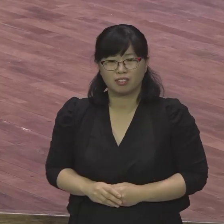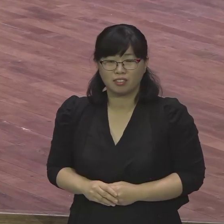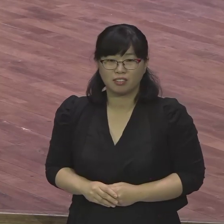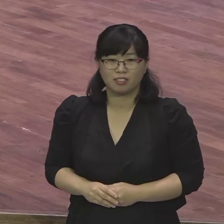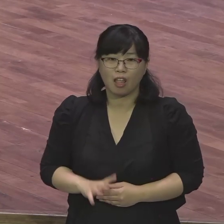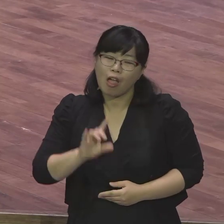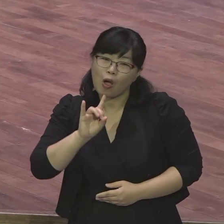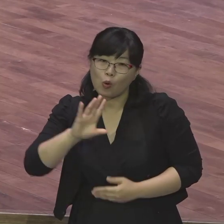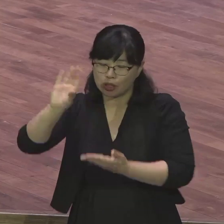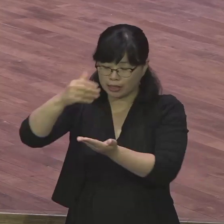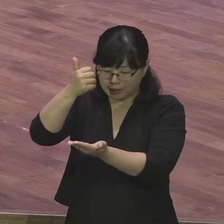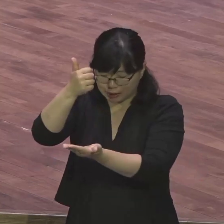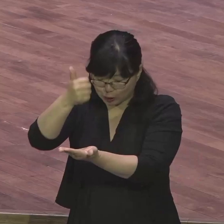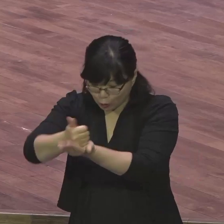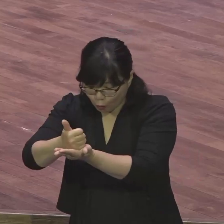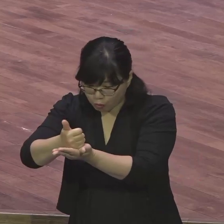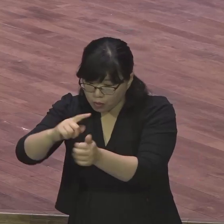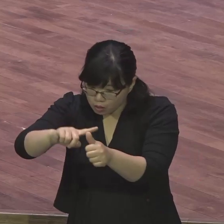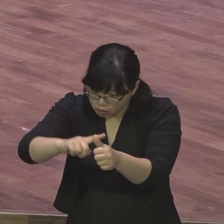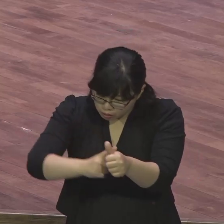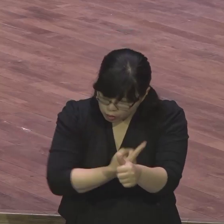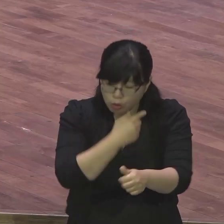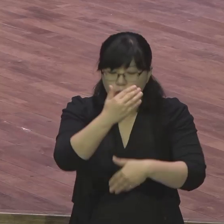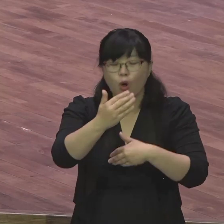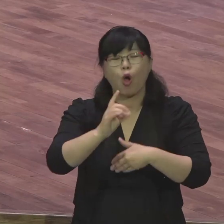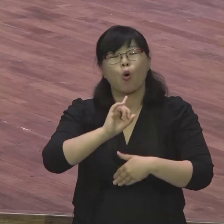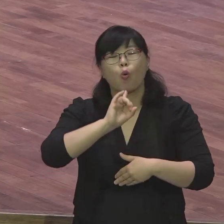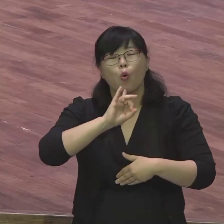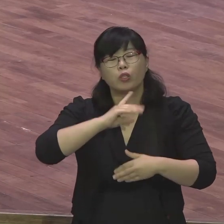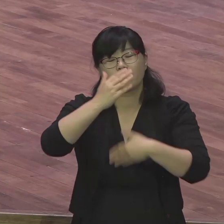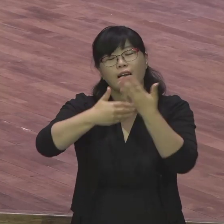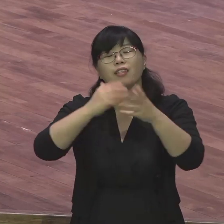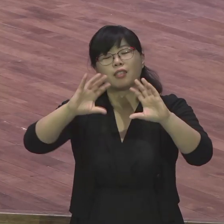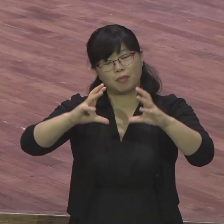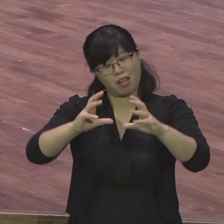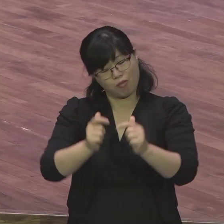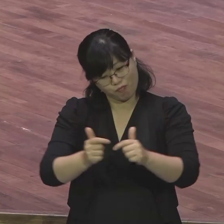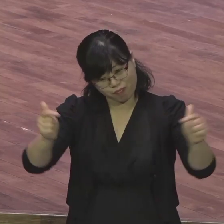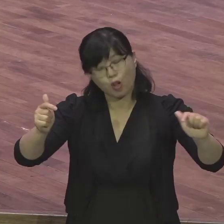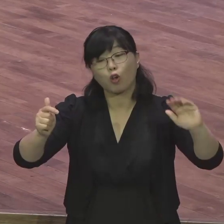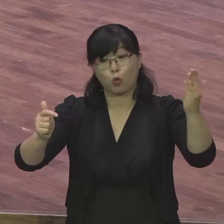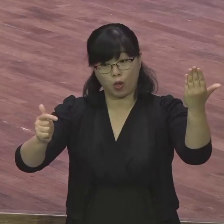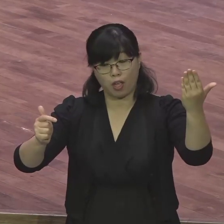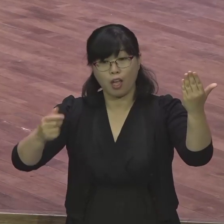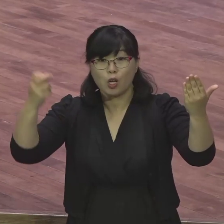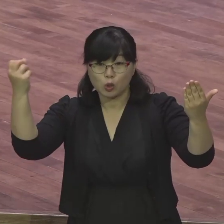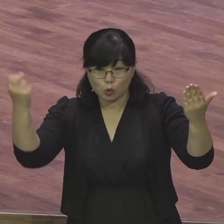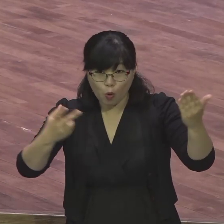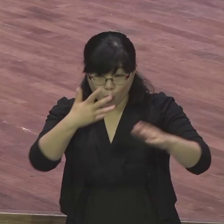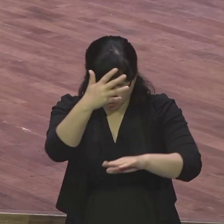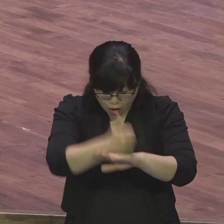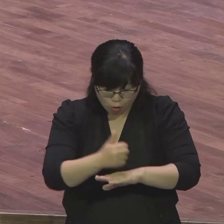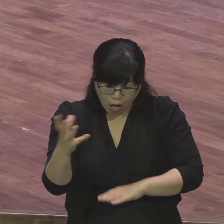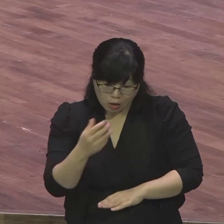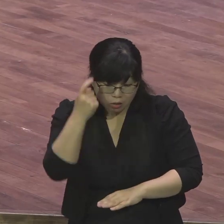그리스도 하면 따로 온 게 뭐예요 오직 하나님의 나라 오직 성령 충만 이렇게 열어보니요